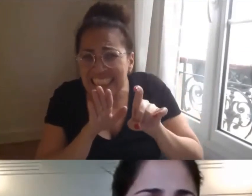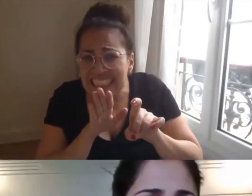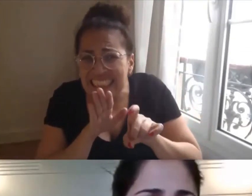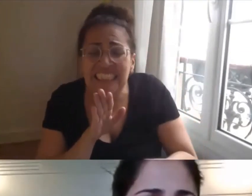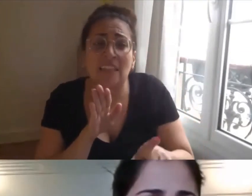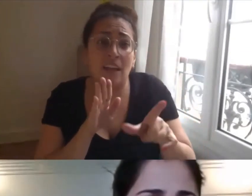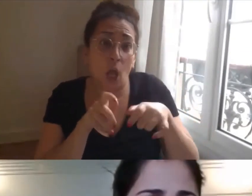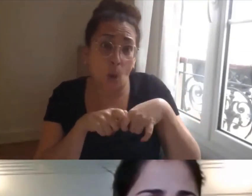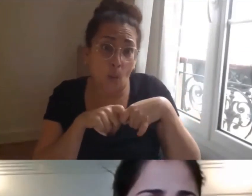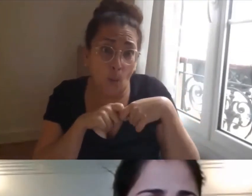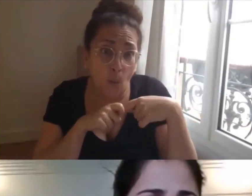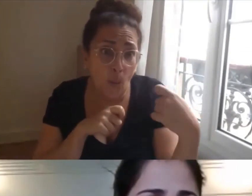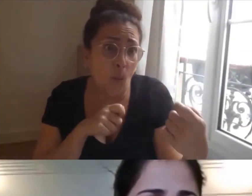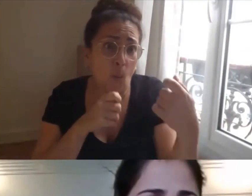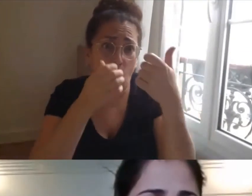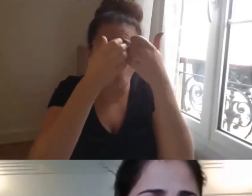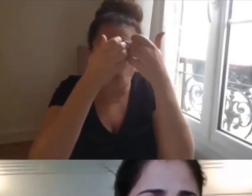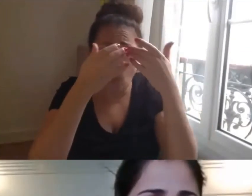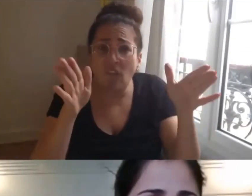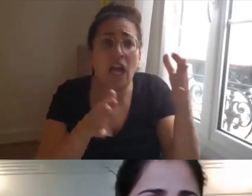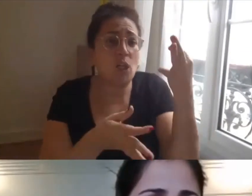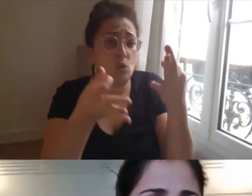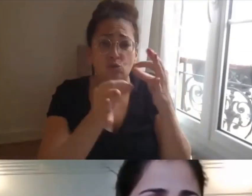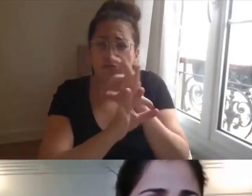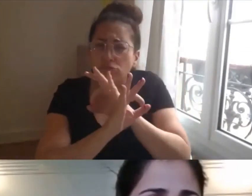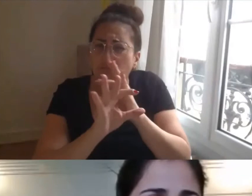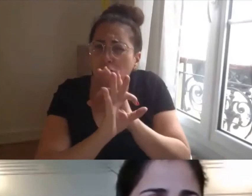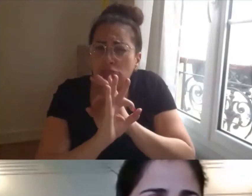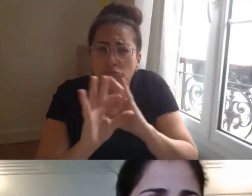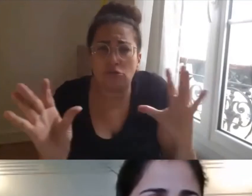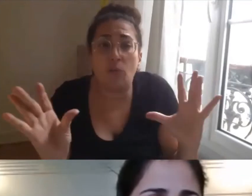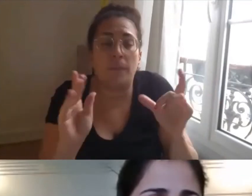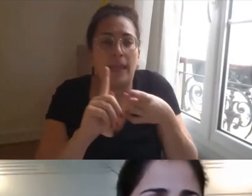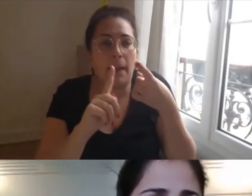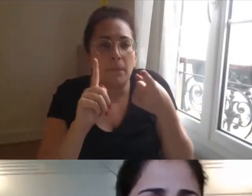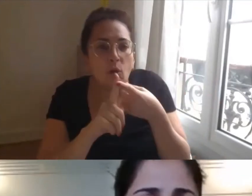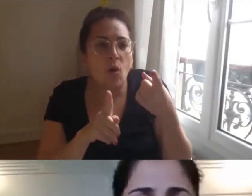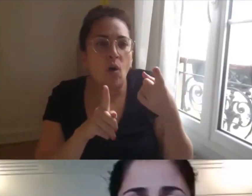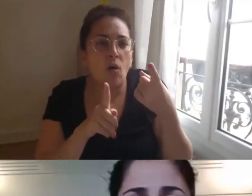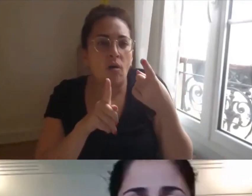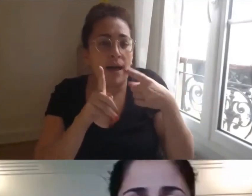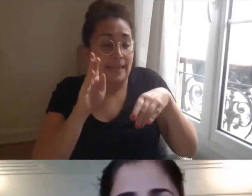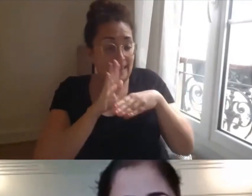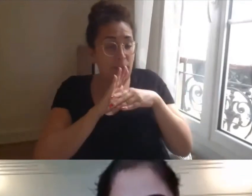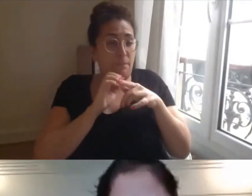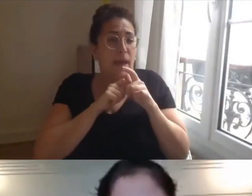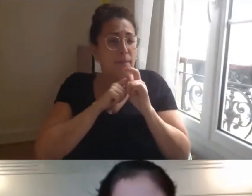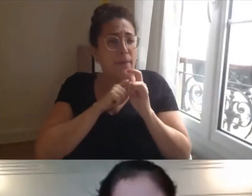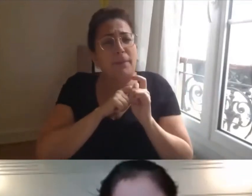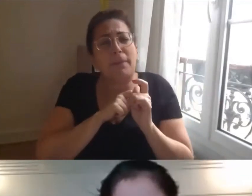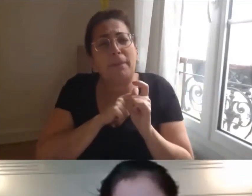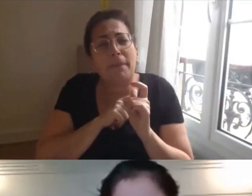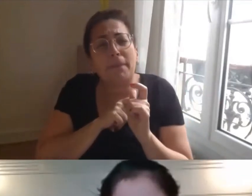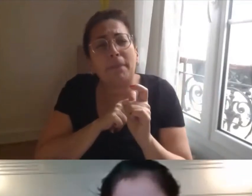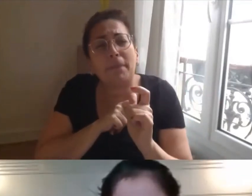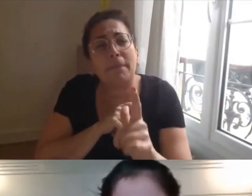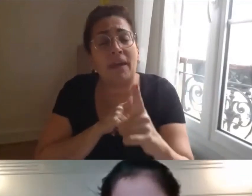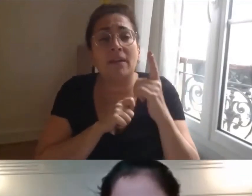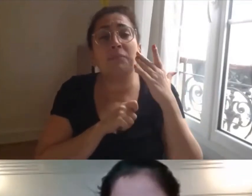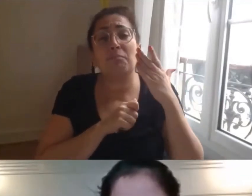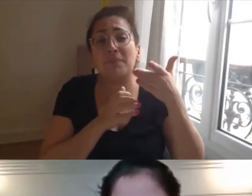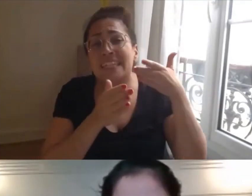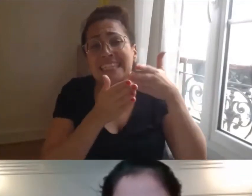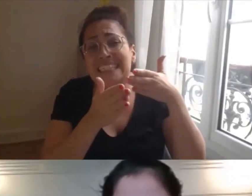jugement mais dans l'idée de comprendre la trajectoire de la personne et les difficultés auxquelles elle est